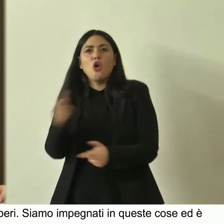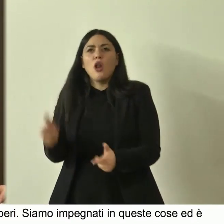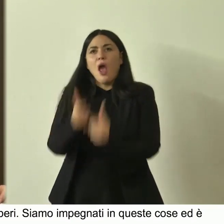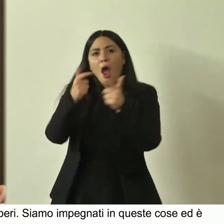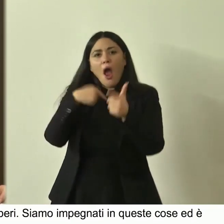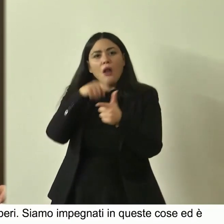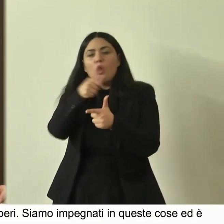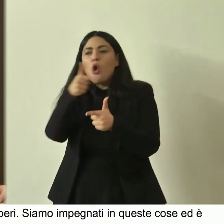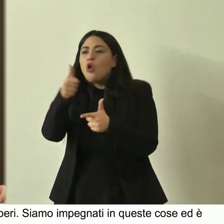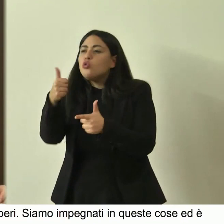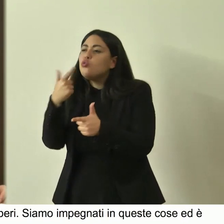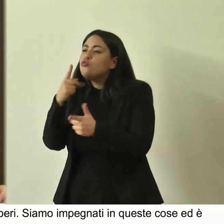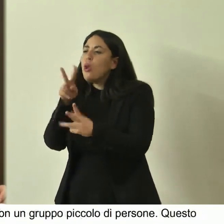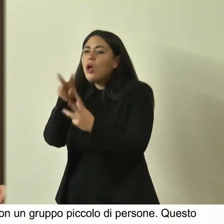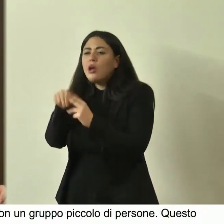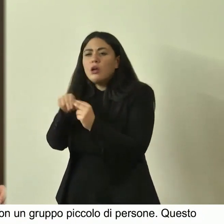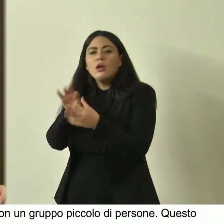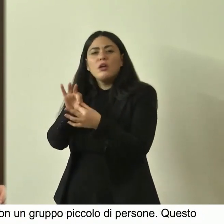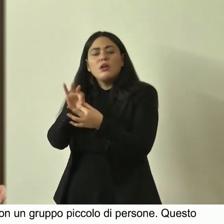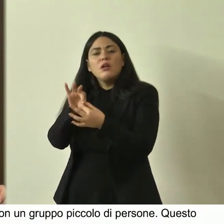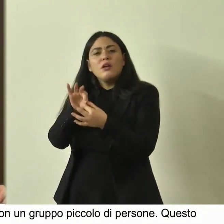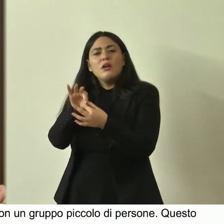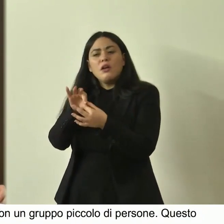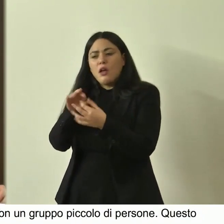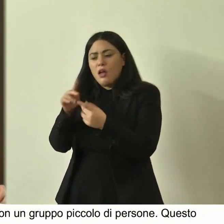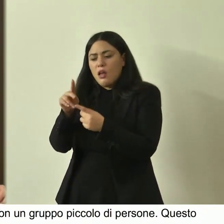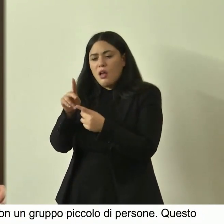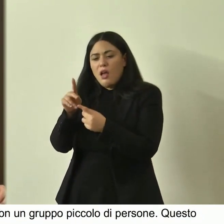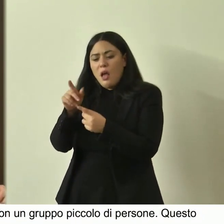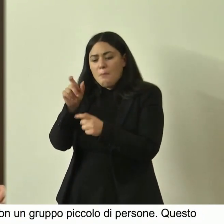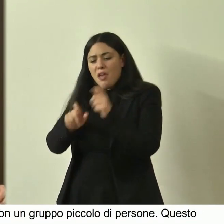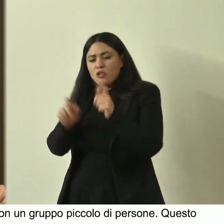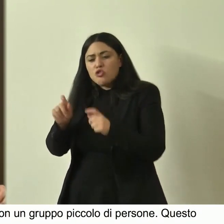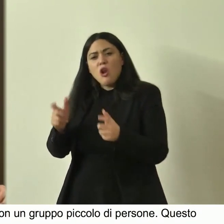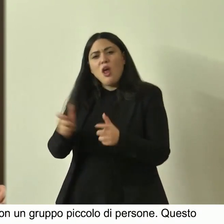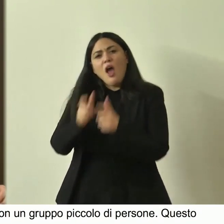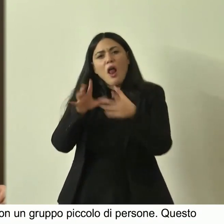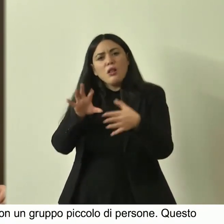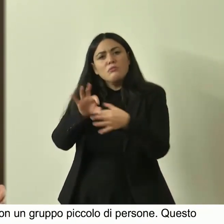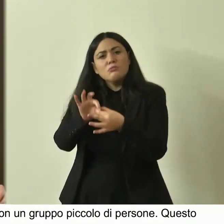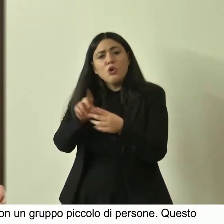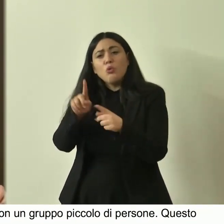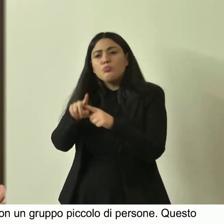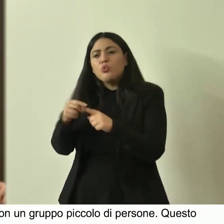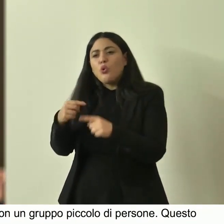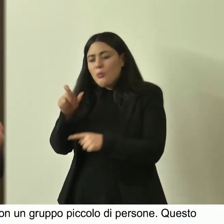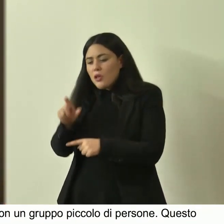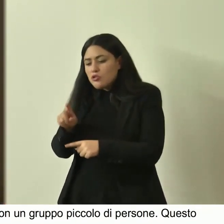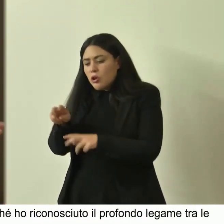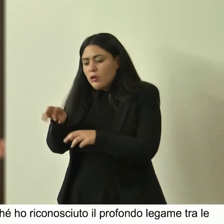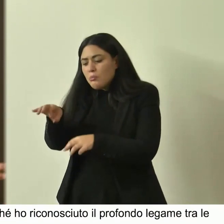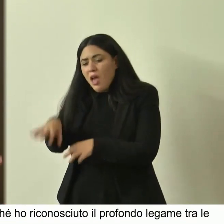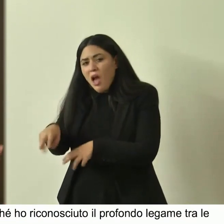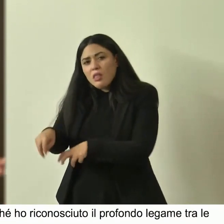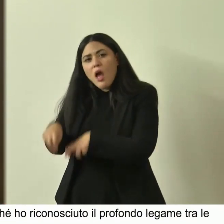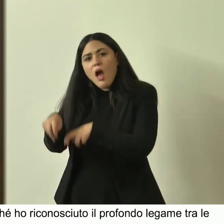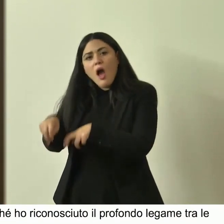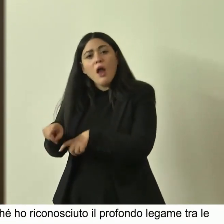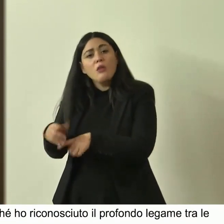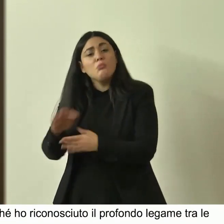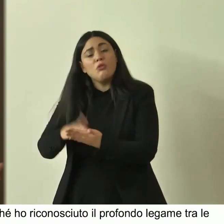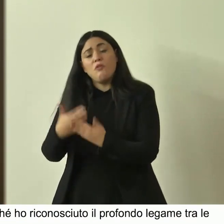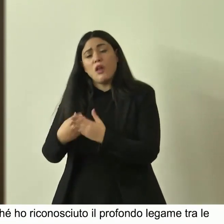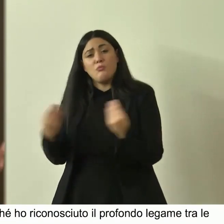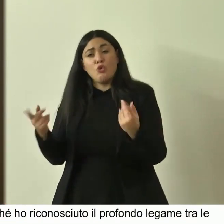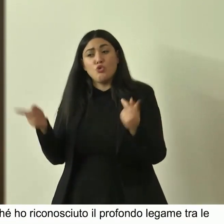profondo il legame fra le persone e gli alberi e il gesto di piantare un albero domani ci sarà per esempio una